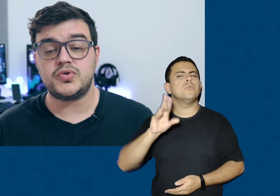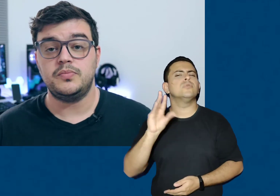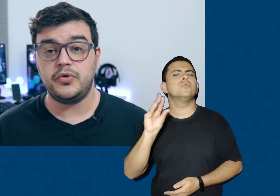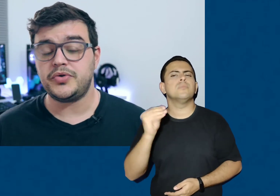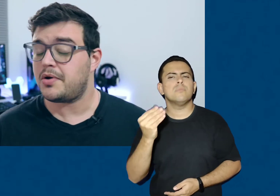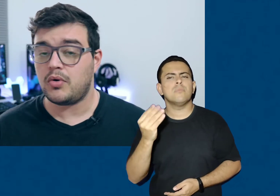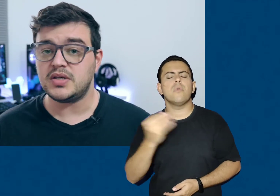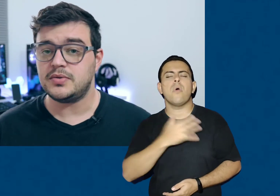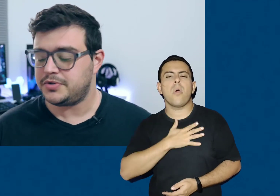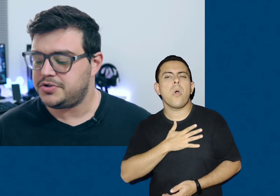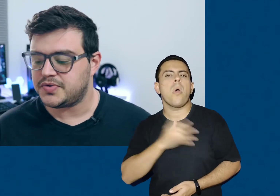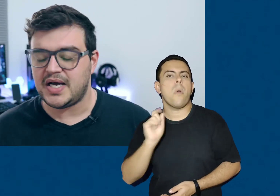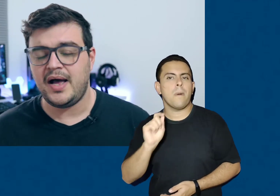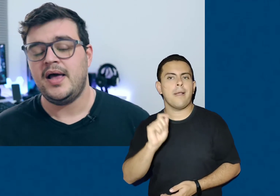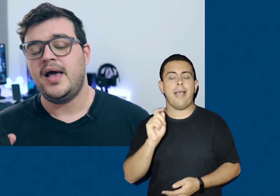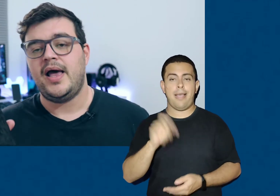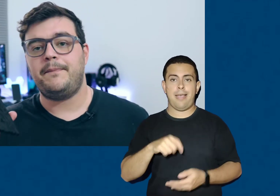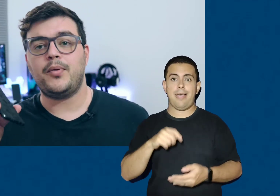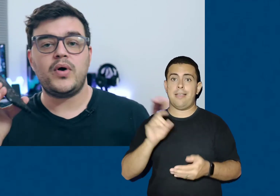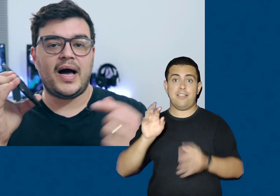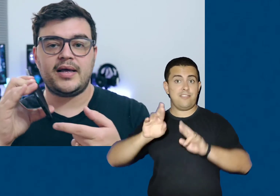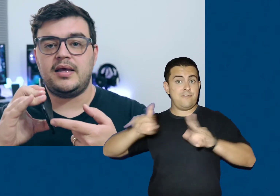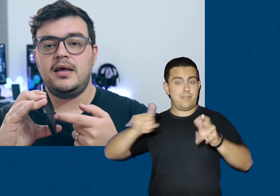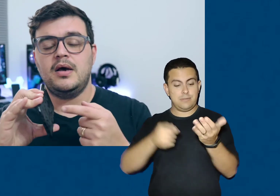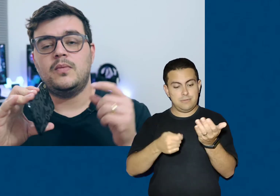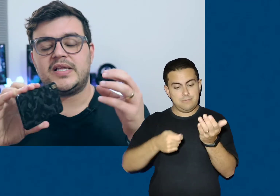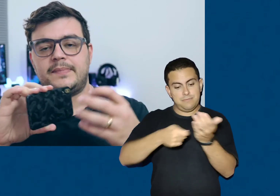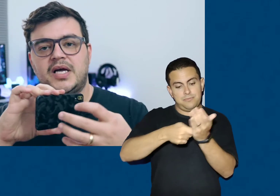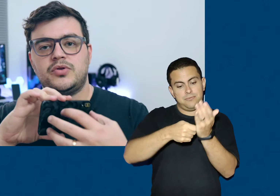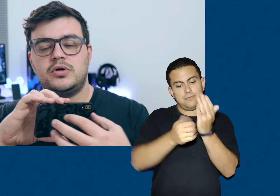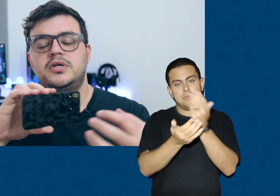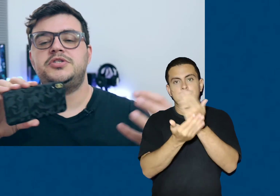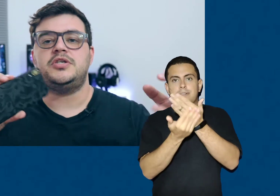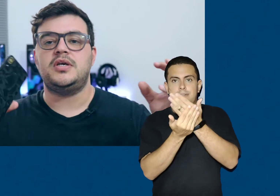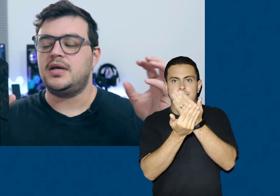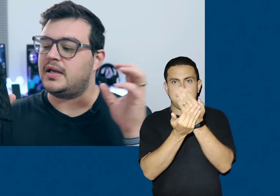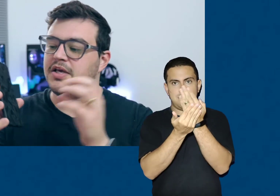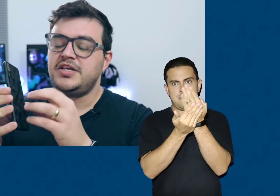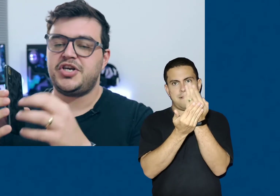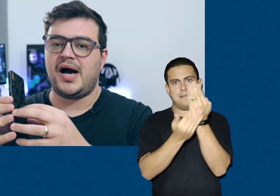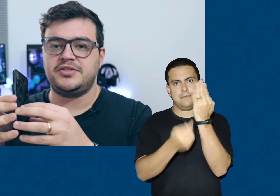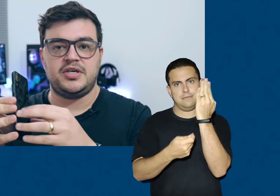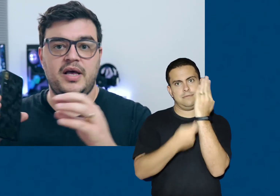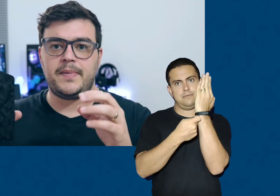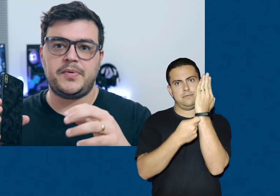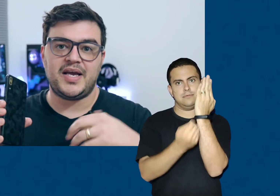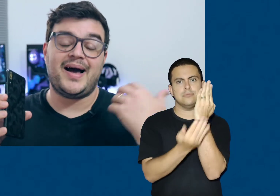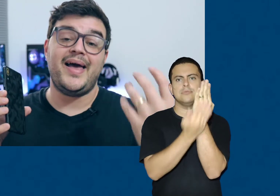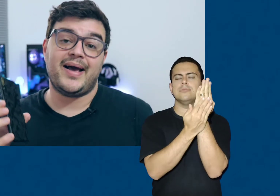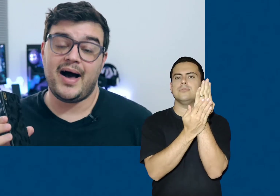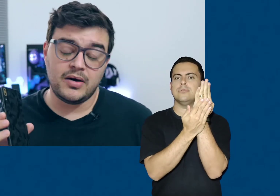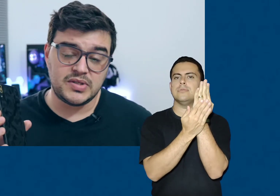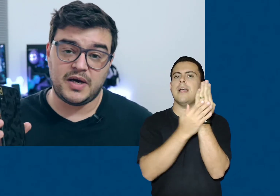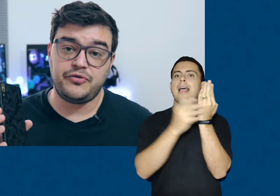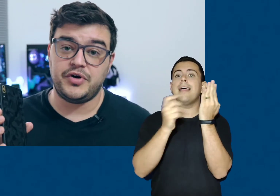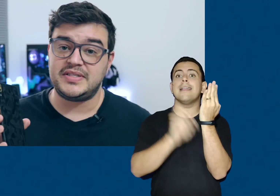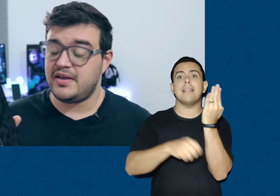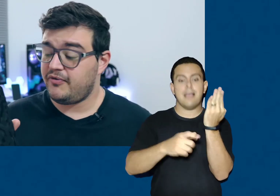uso muito, que eu gosto muito de usar, é plugar aqui um adaptador de key charger, né, pra poder carregar o smartphone sem